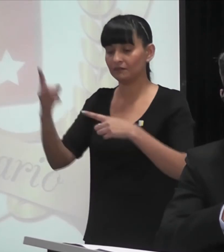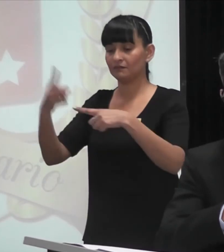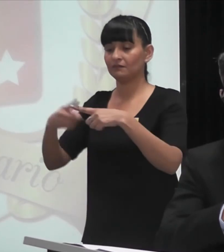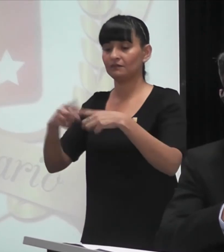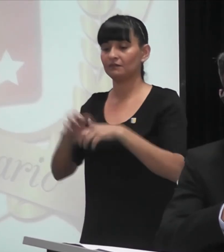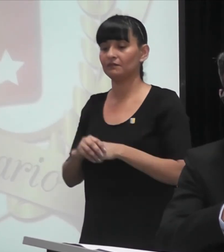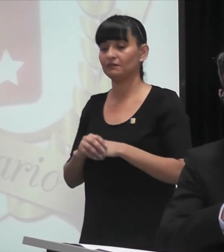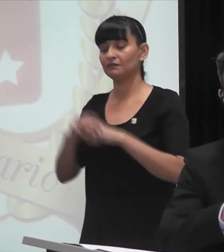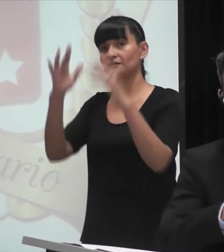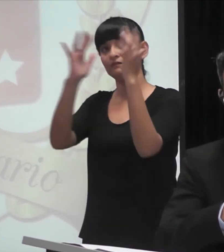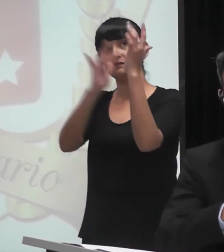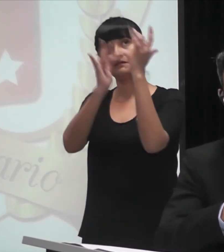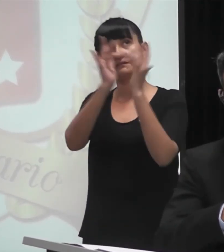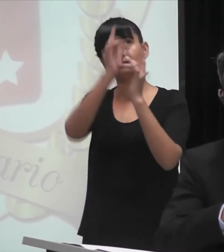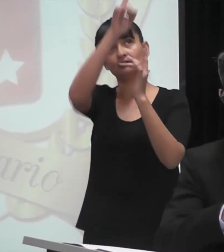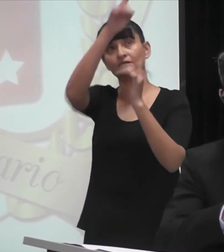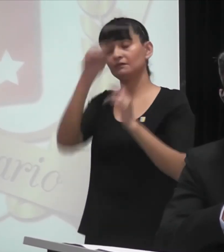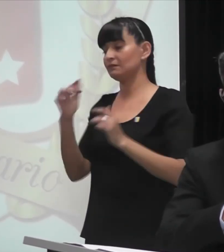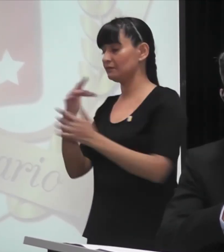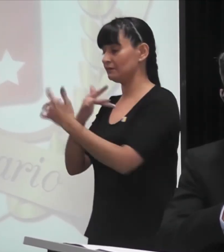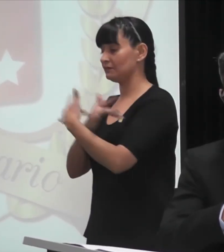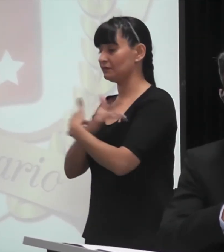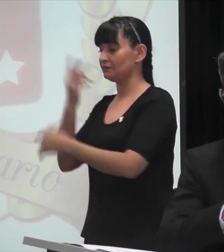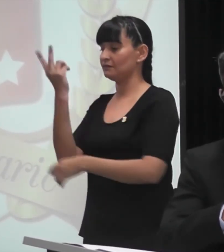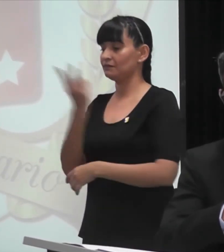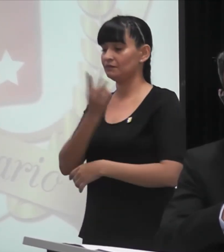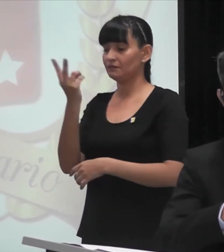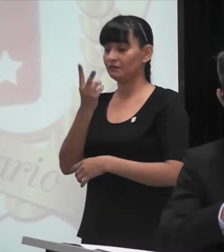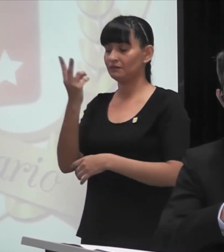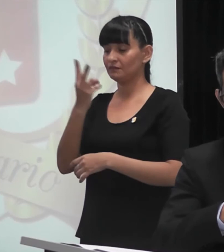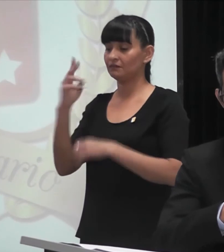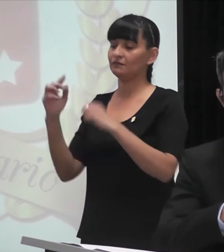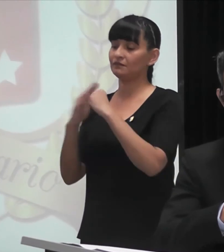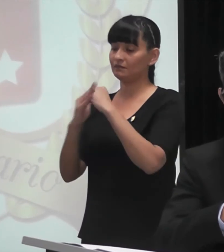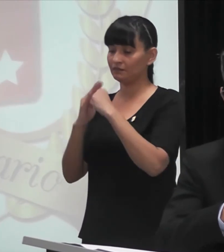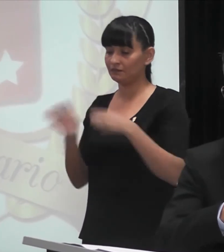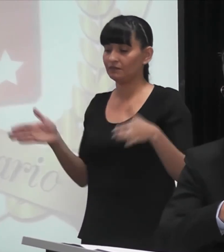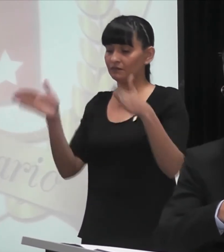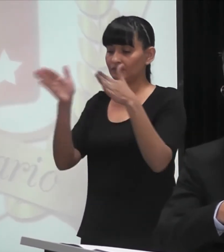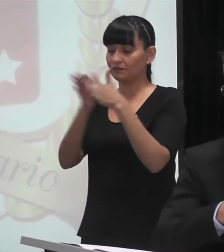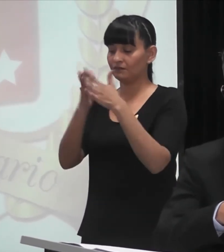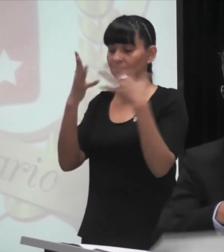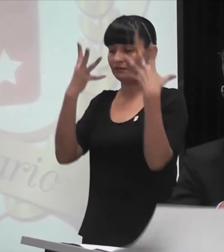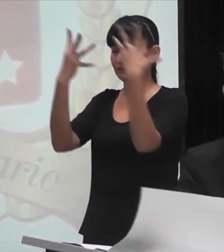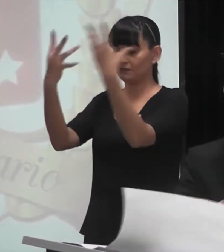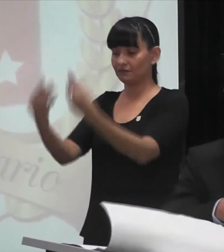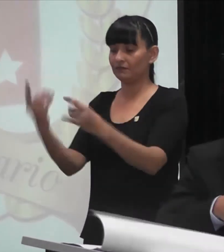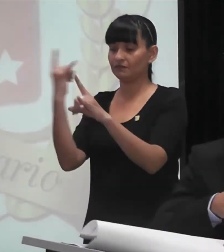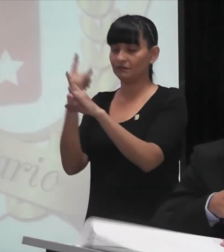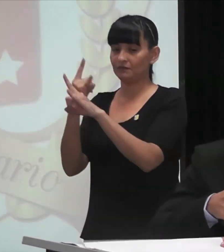Dios y la Santísima Virgen como es el Santo Don Orione sigan bendiciéndonos.